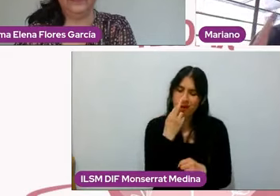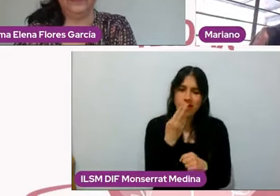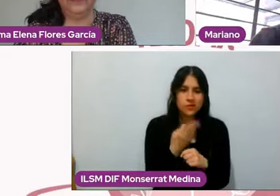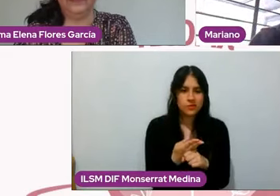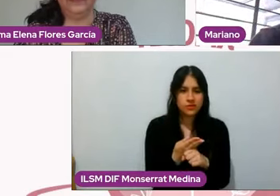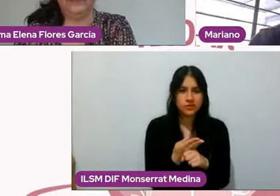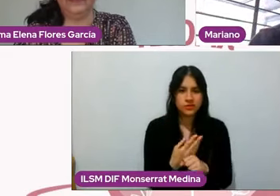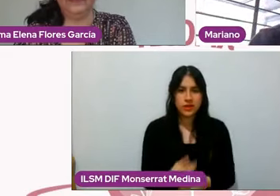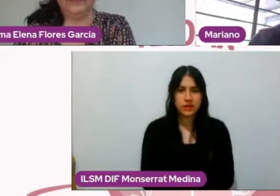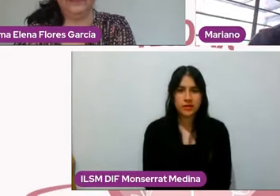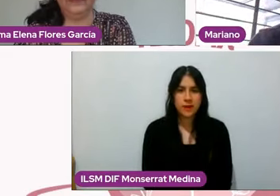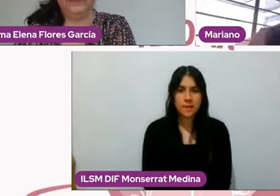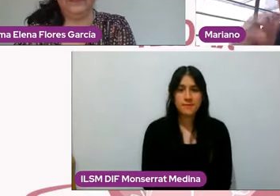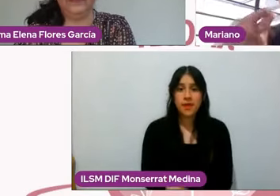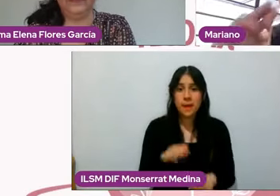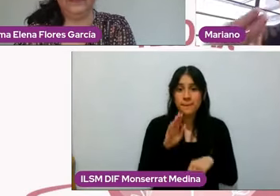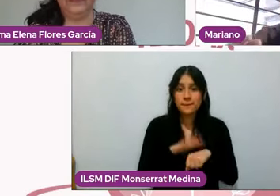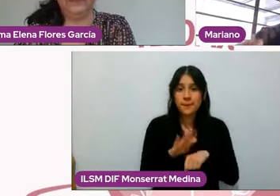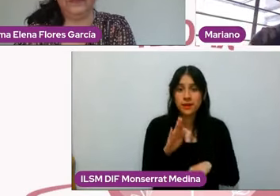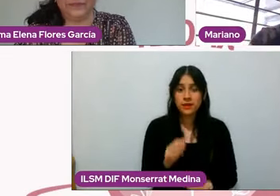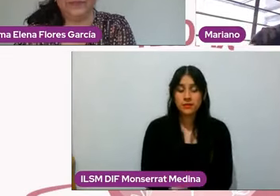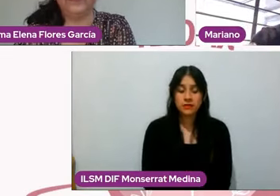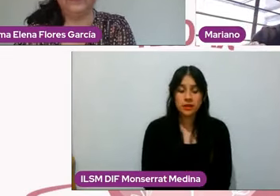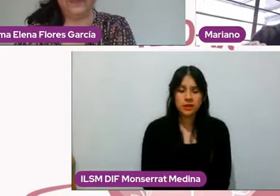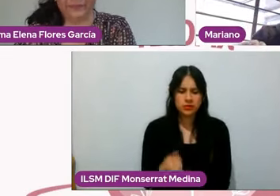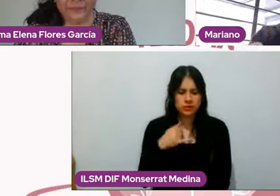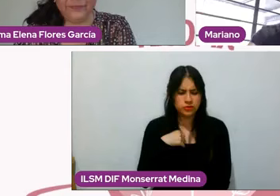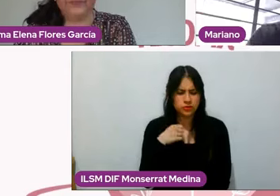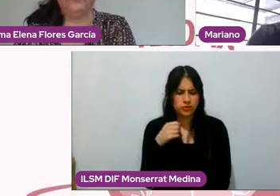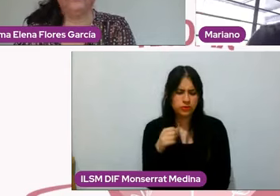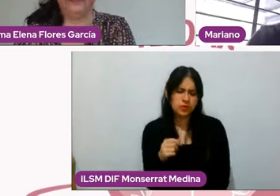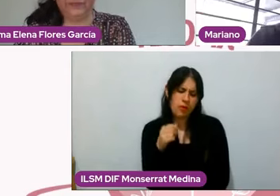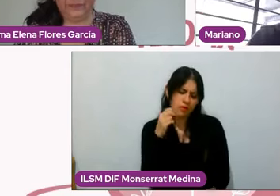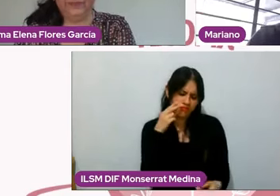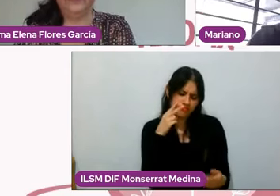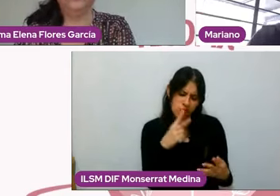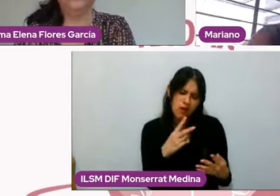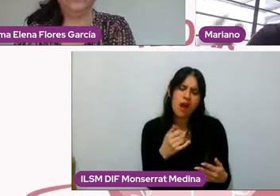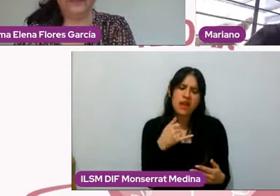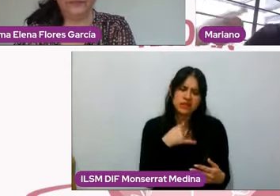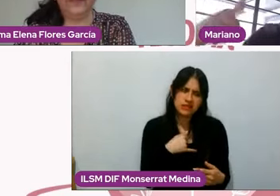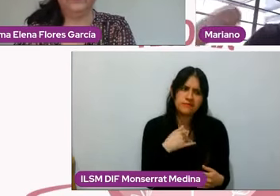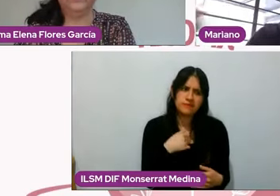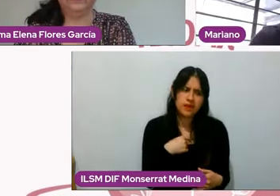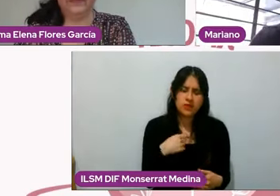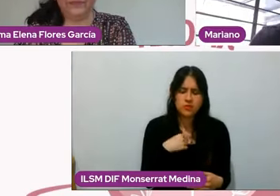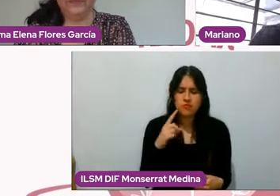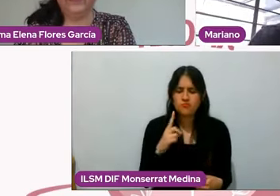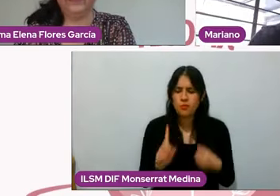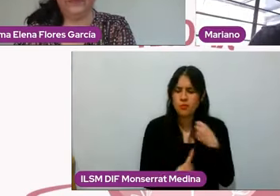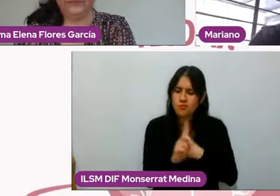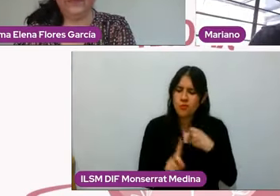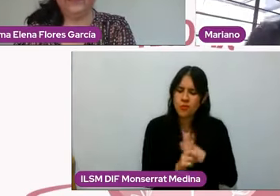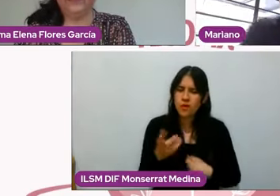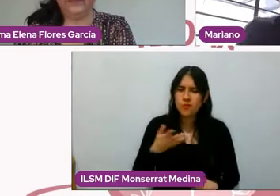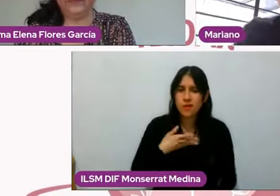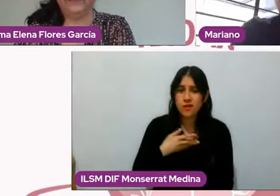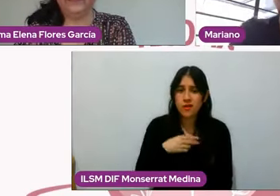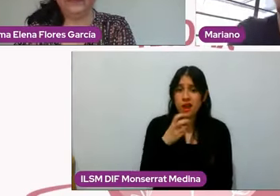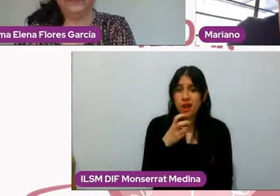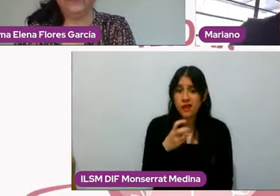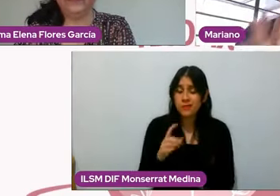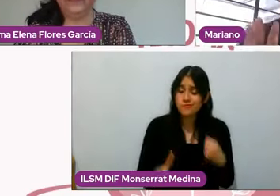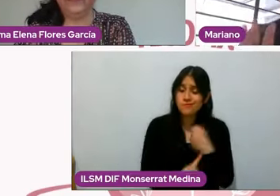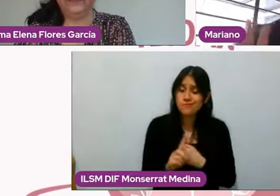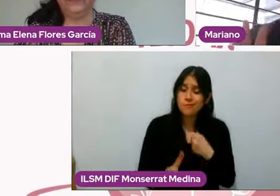todo cuando ya empiezo a ubicar que algo hay ahí, lo que voy a vivir es una insatisfacción cada vez mayor, porque antes por